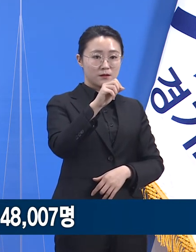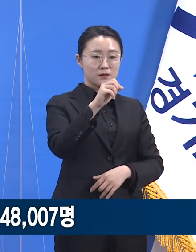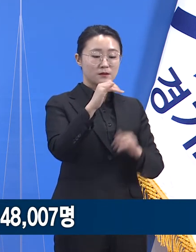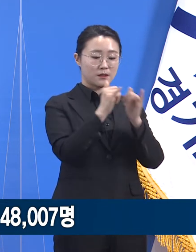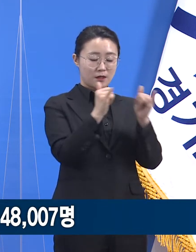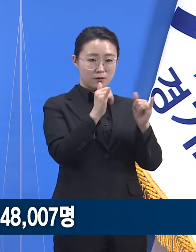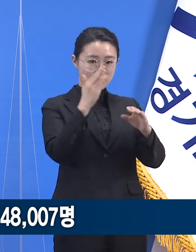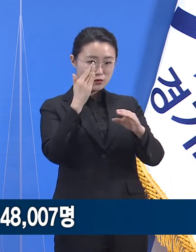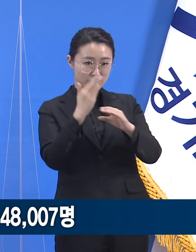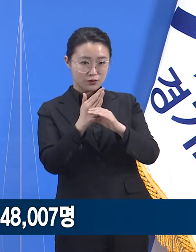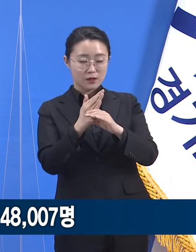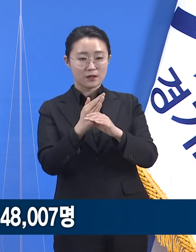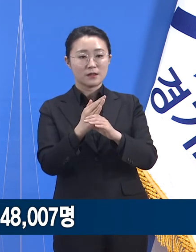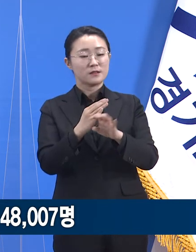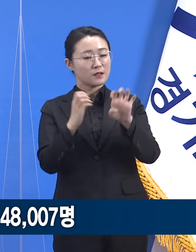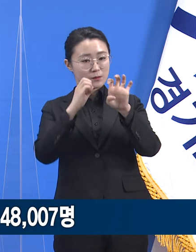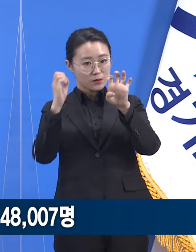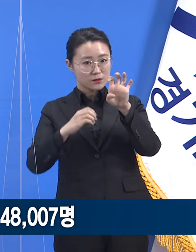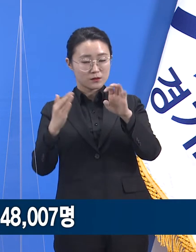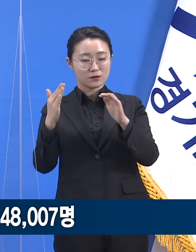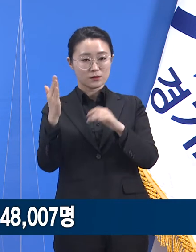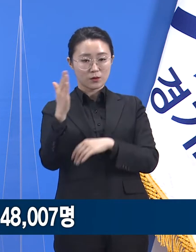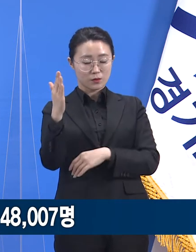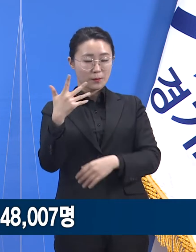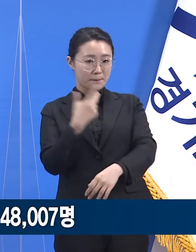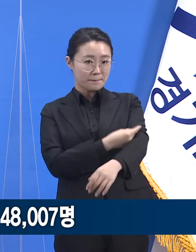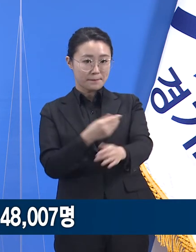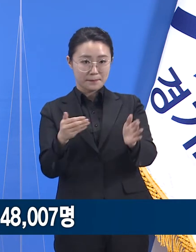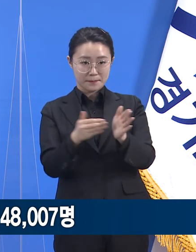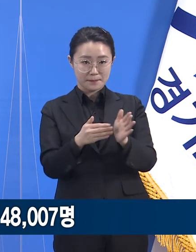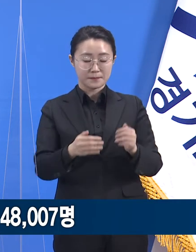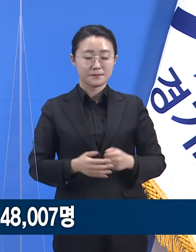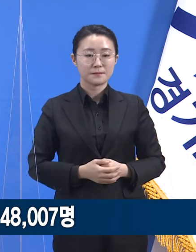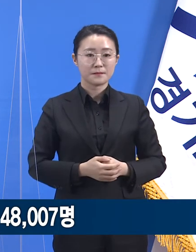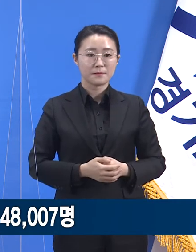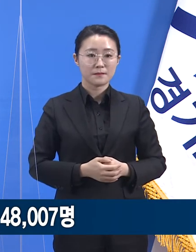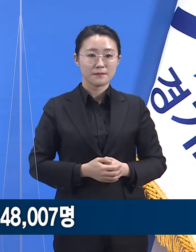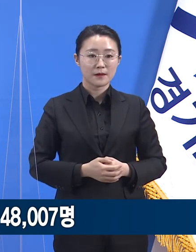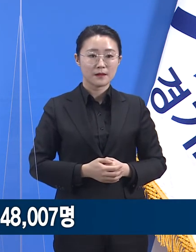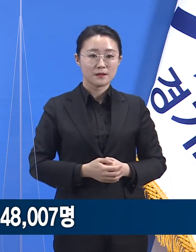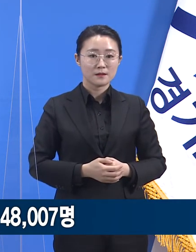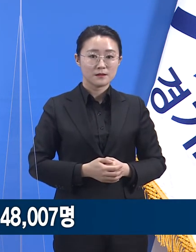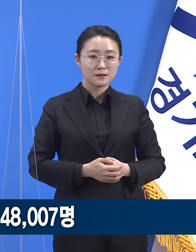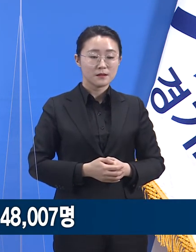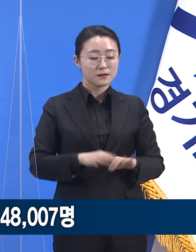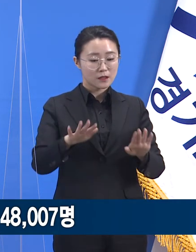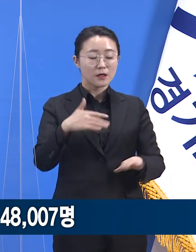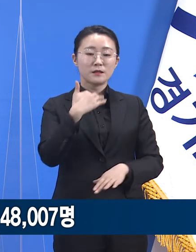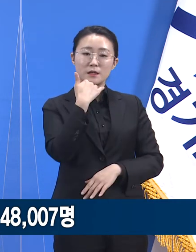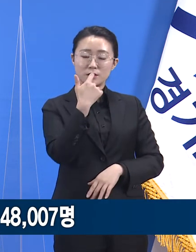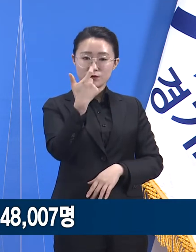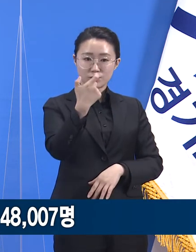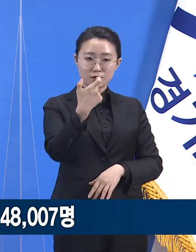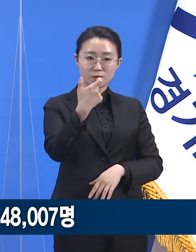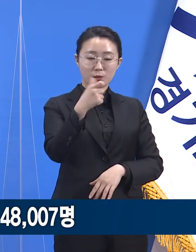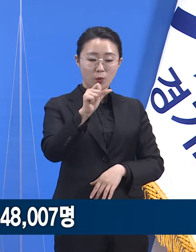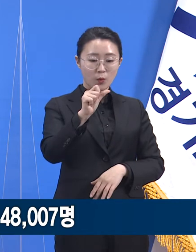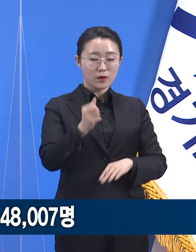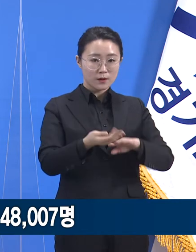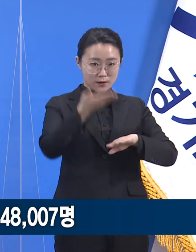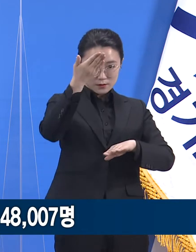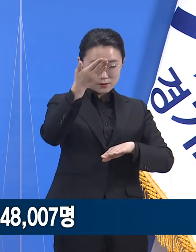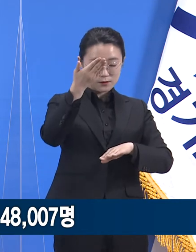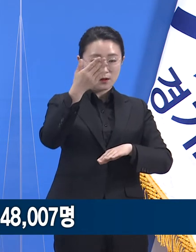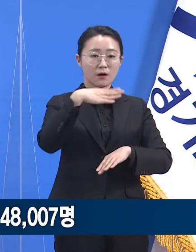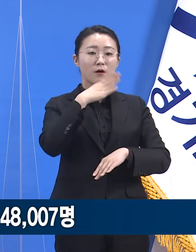지난 23일부터는 65세 이상 대상자도 접종을 시작했습니다. 금일 0시 기준